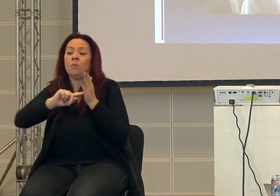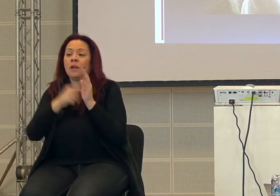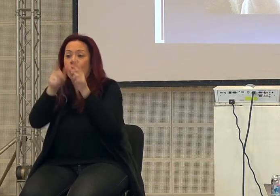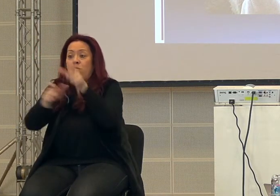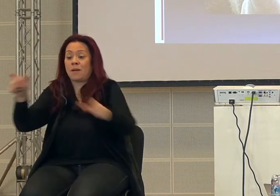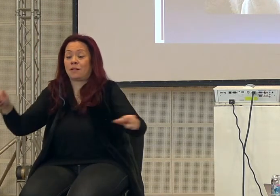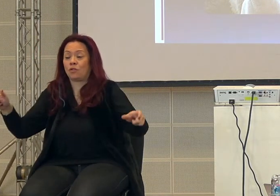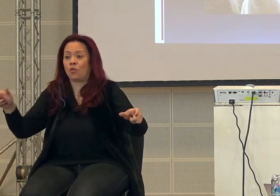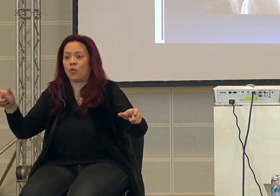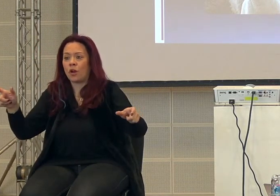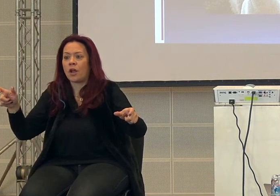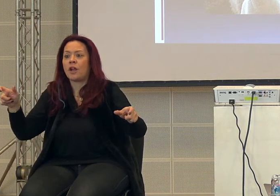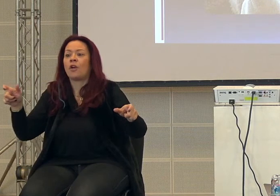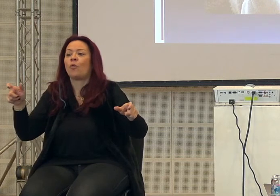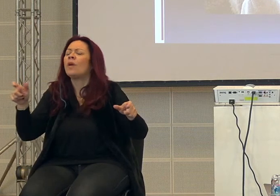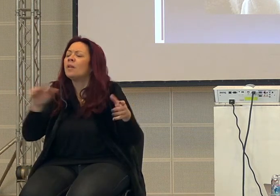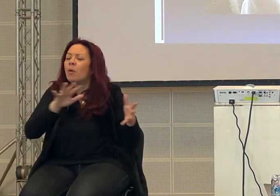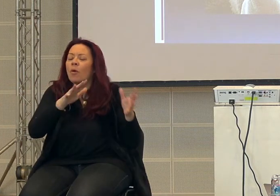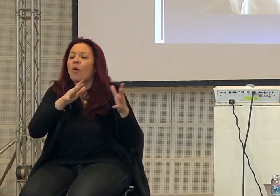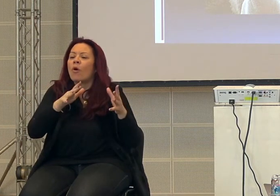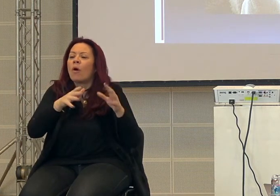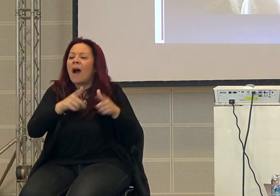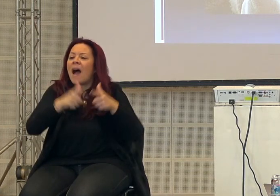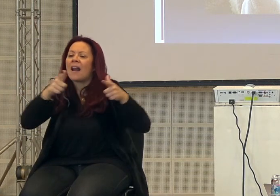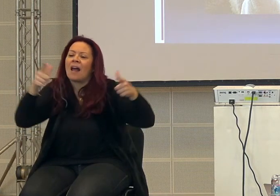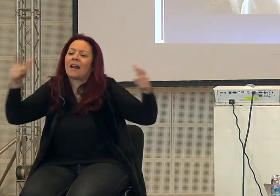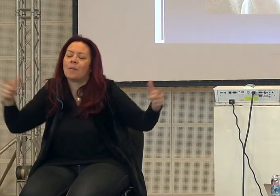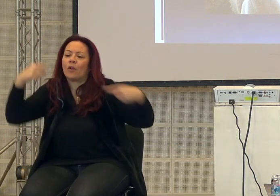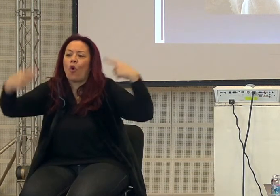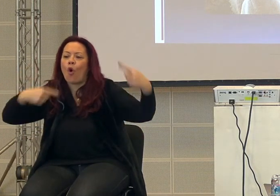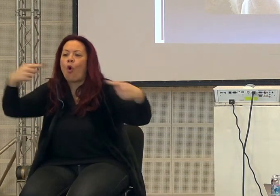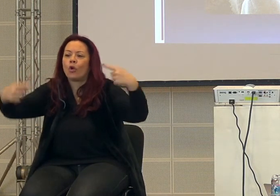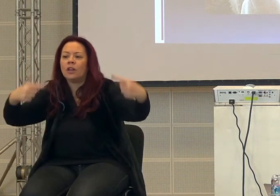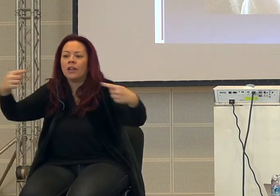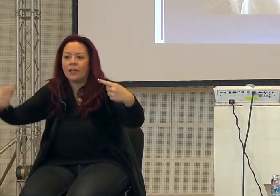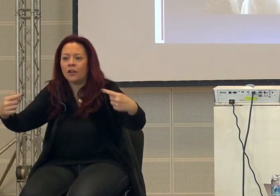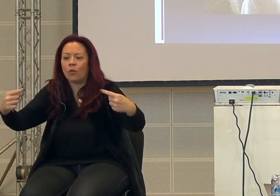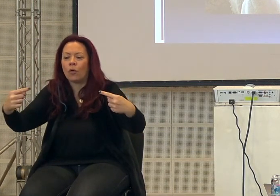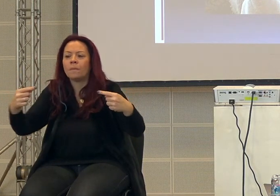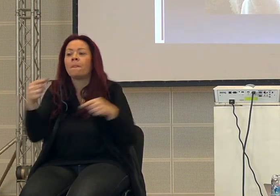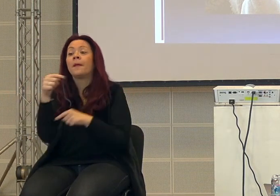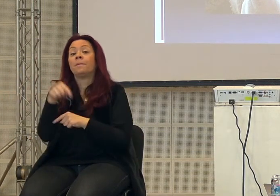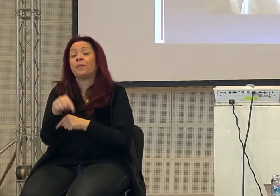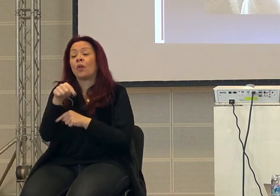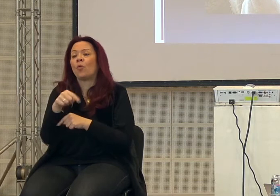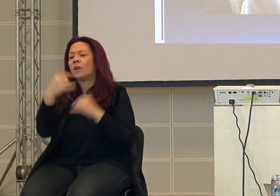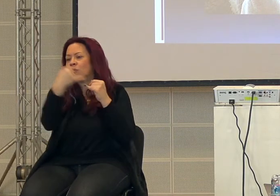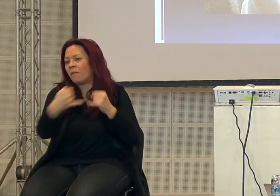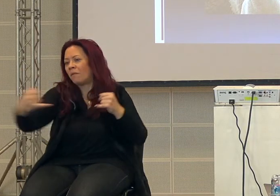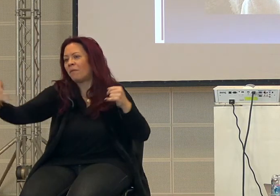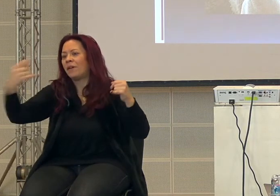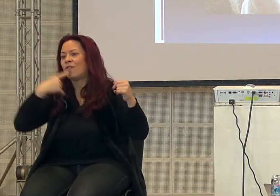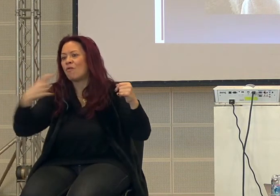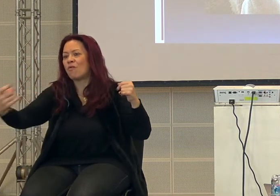quindi questa forma di continuo allargamento. Questo è stato un po' filo rosso